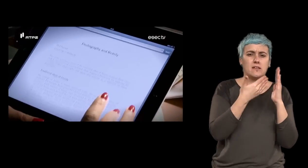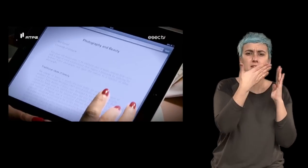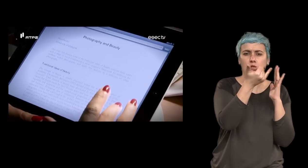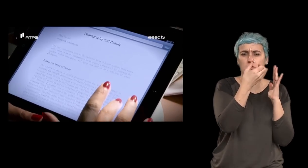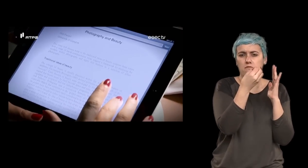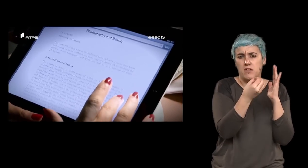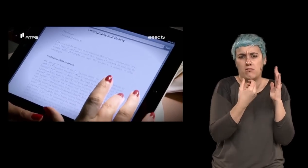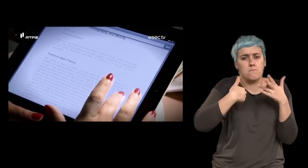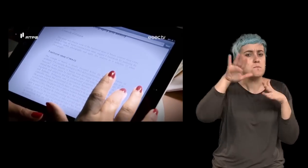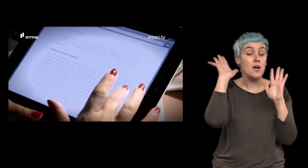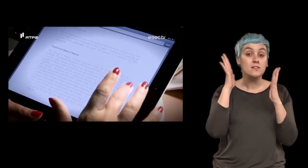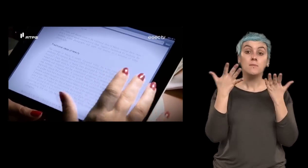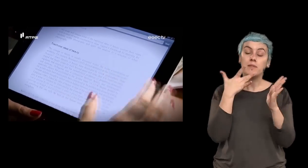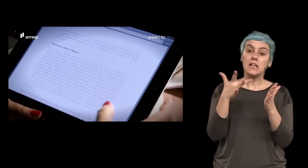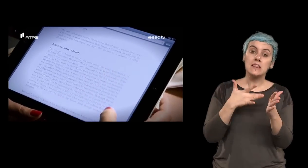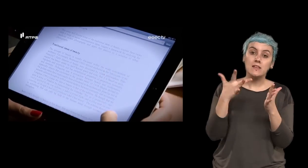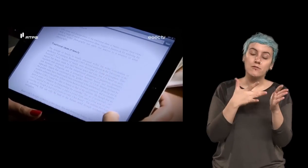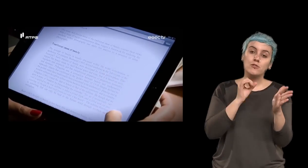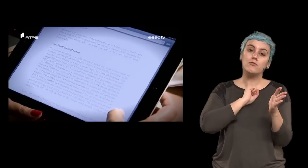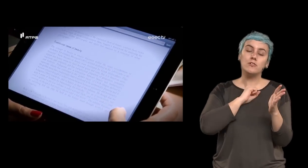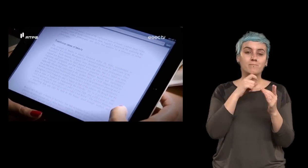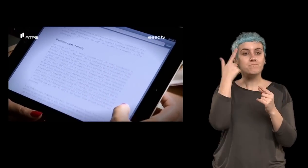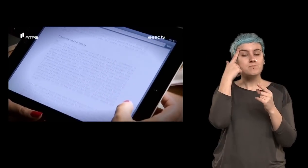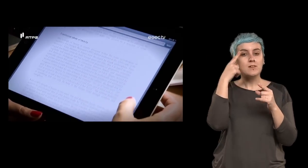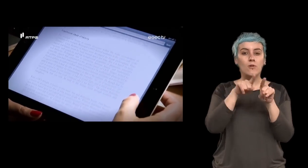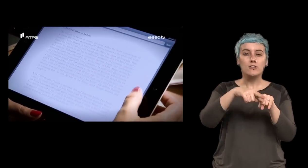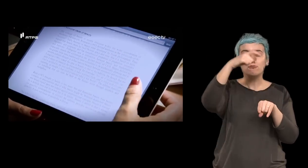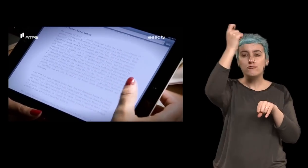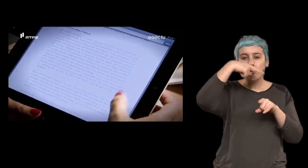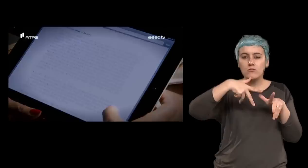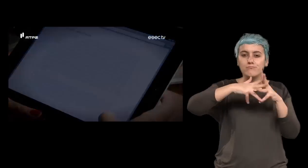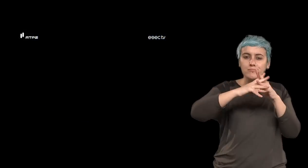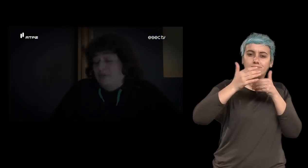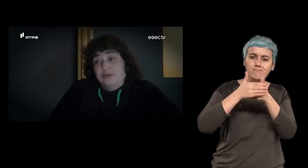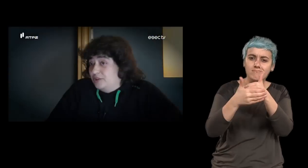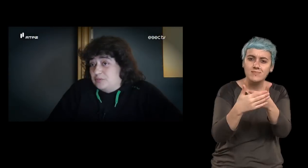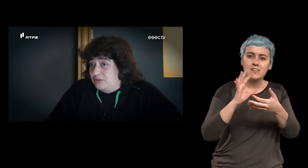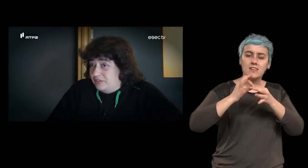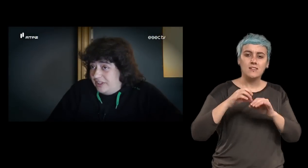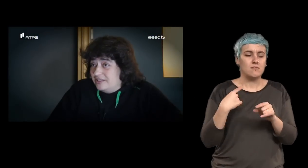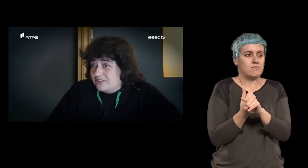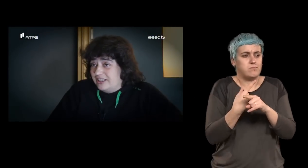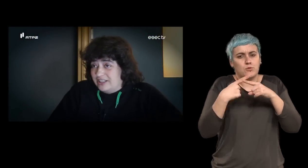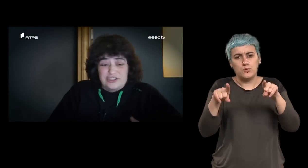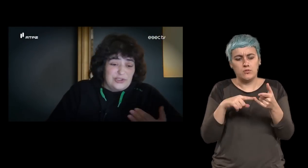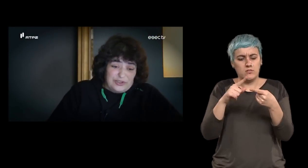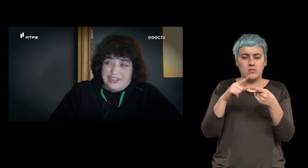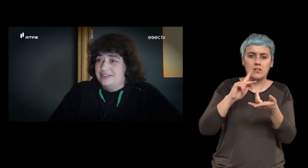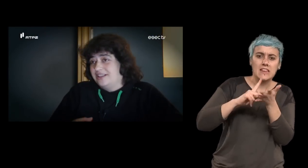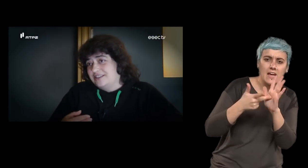páginas, não chegava para o livro, não é? O livro é pensado como uma narrativa estruturada que aborda coisas muito diferentes, não é? Desde questões téticas